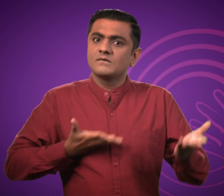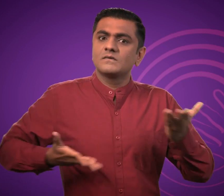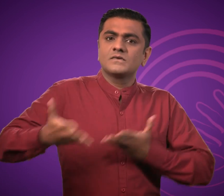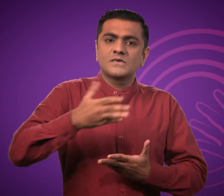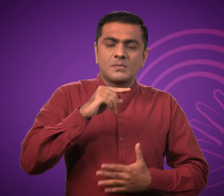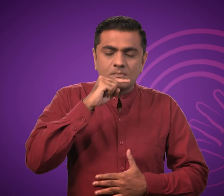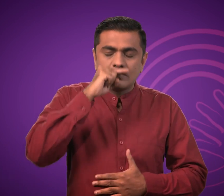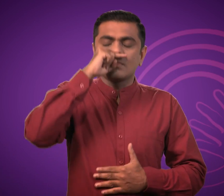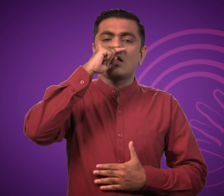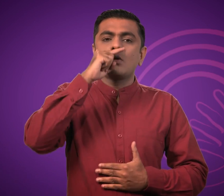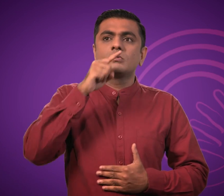करे